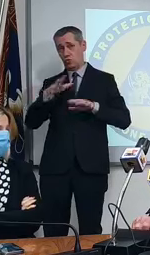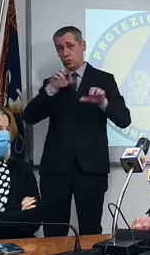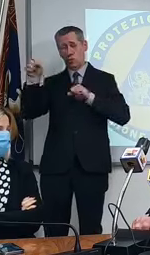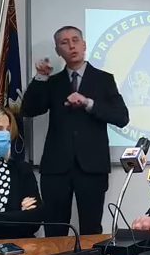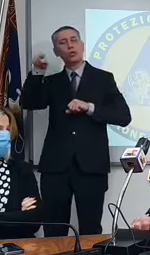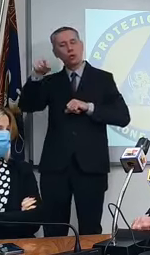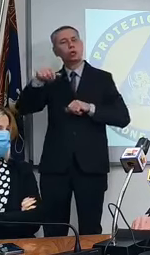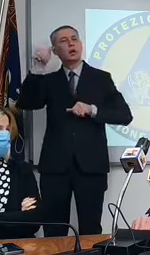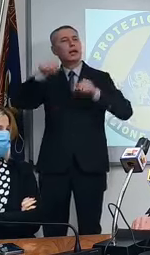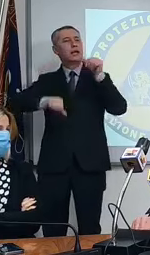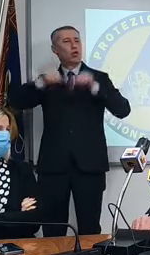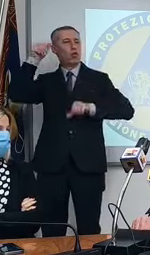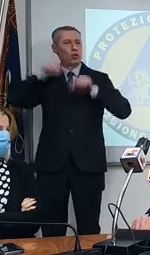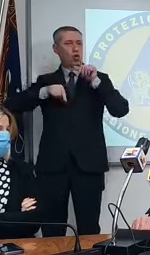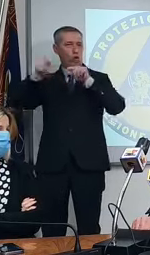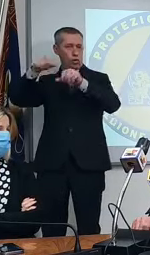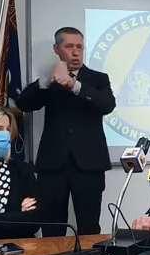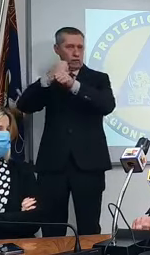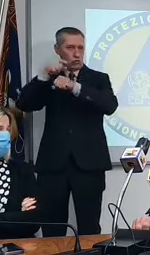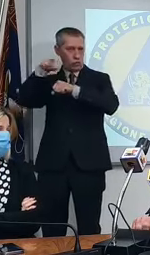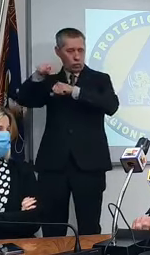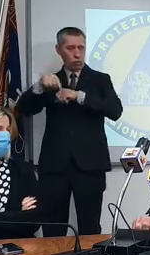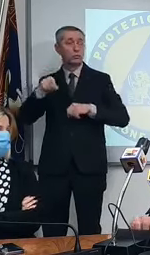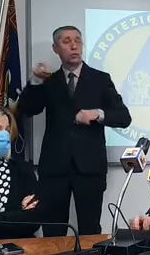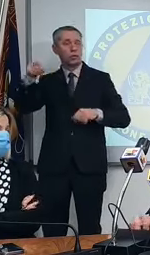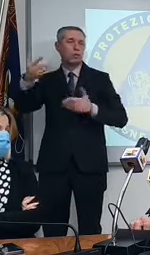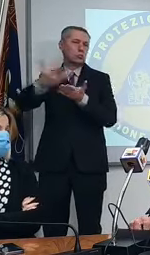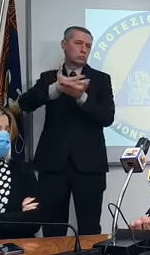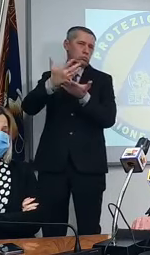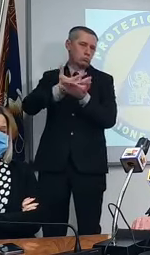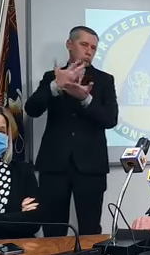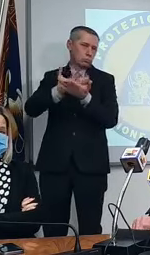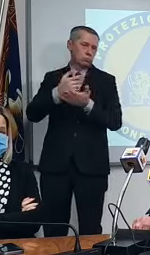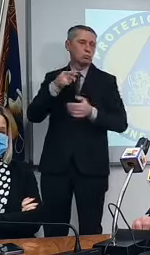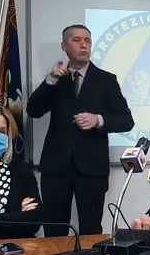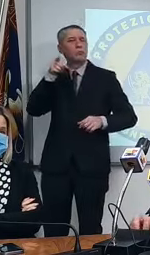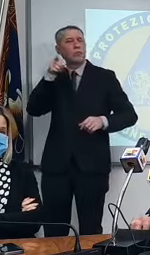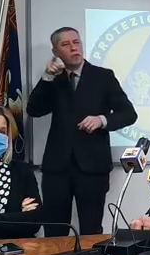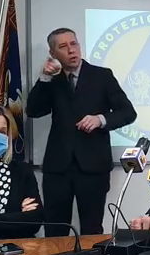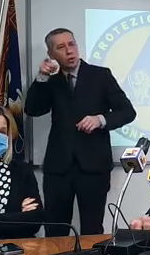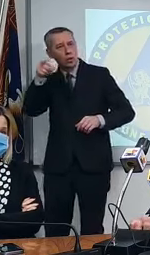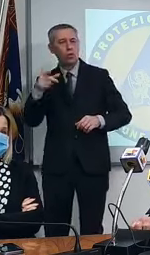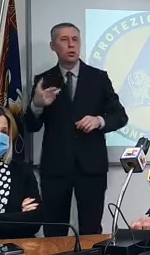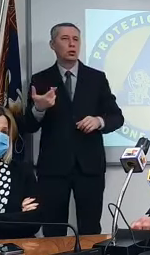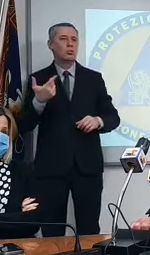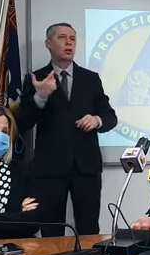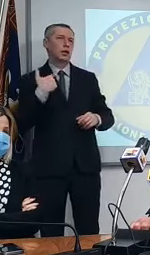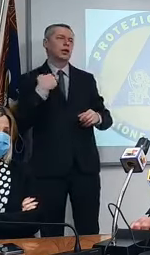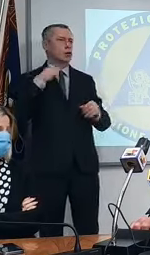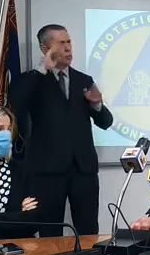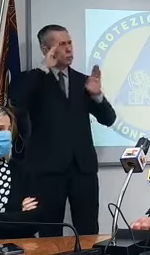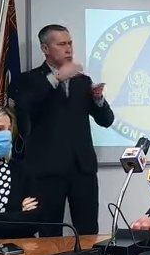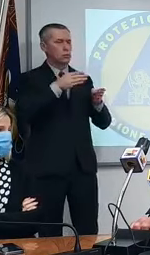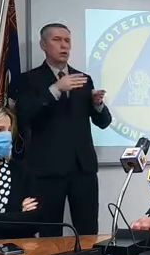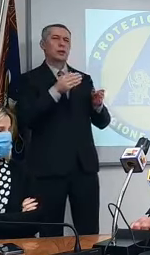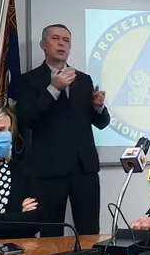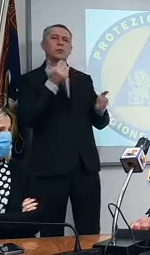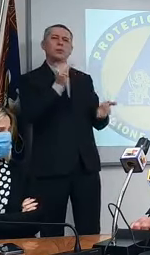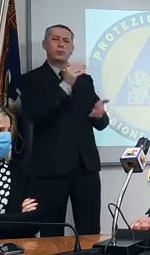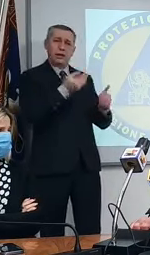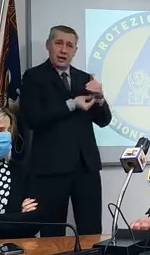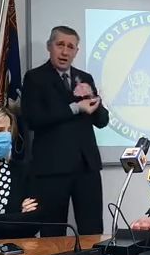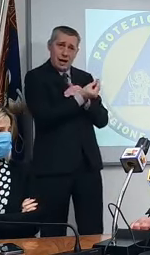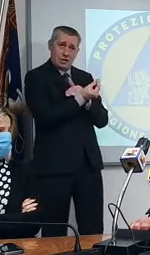chirurgo e mi raccontò un giorno che lui non si occupava di far nascere i bambini però ai miei anni